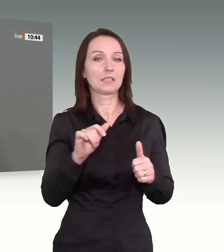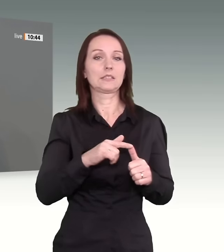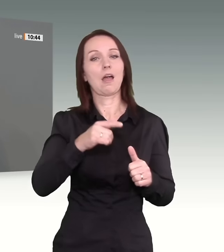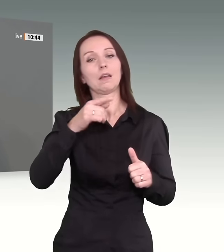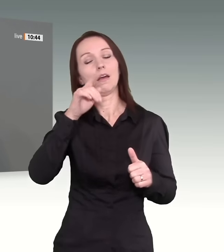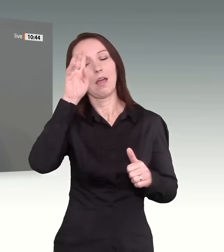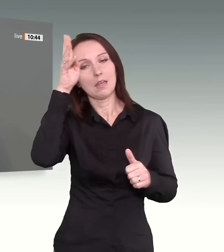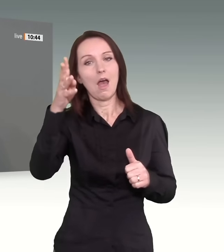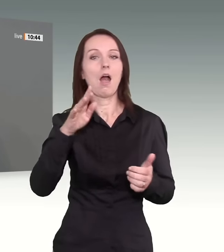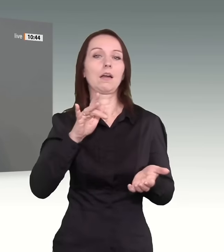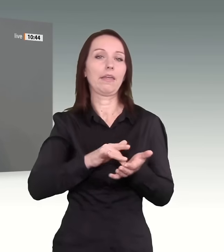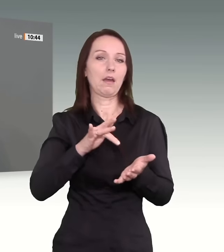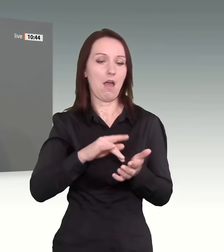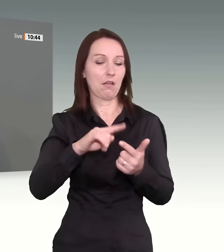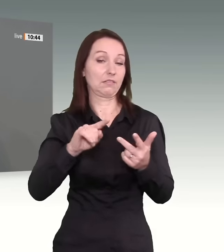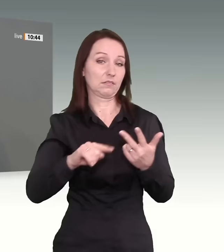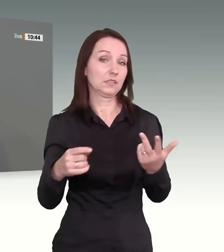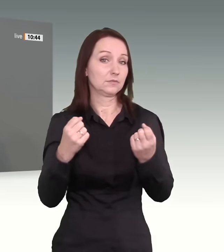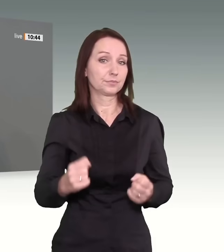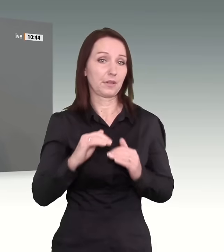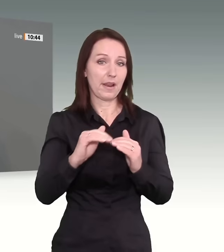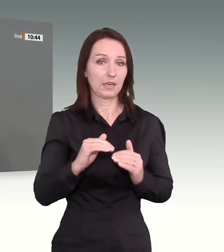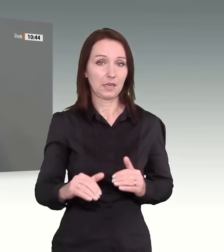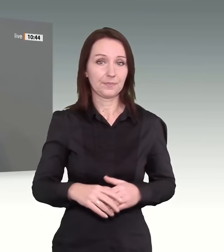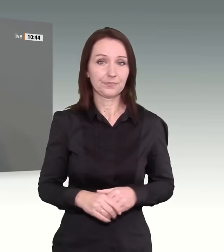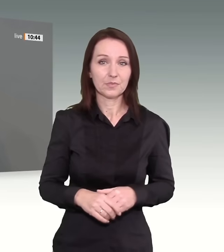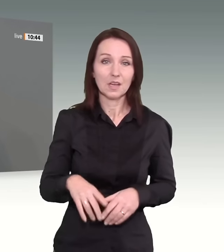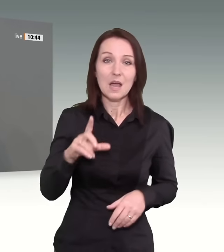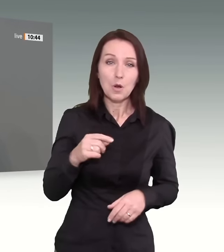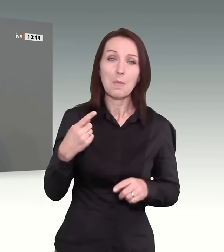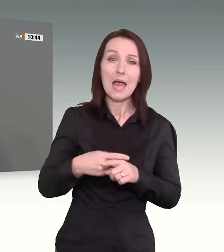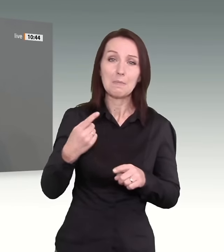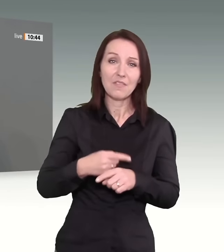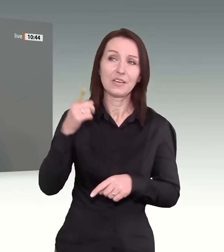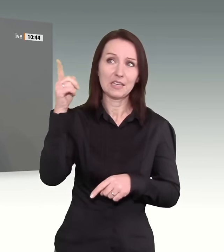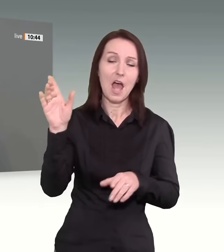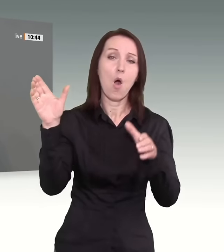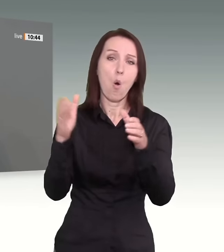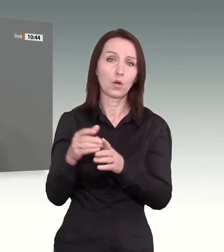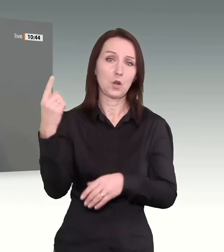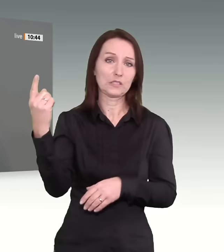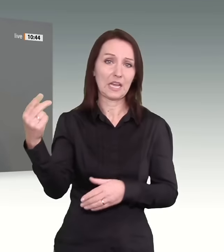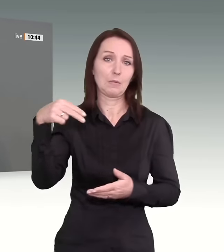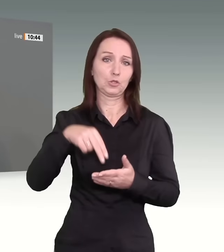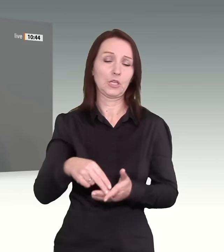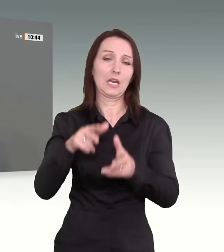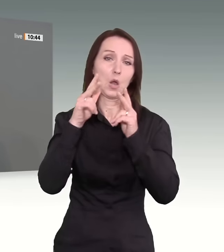Iran. Ist es nicht auch die Union, die sich immer wieder hinstellt und Jinjian Asadi ruft und sagt, wir müssen die Frauen im Iran